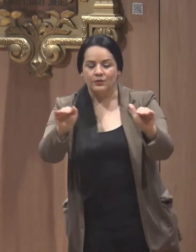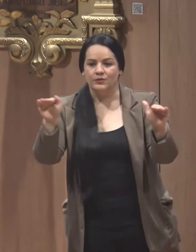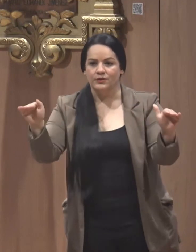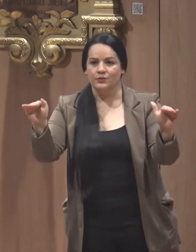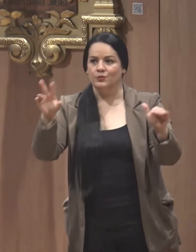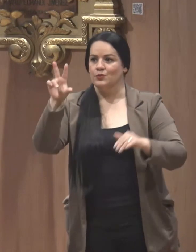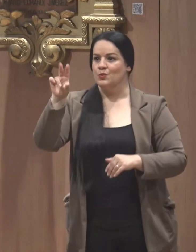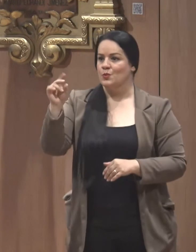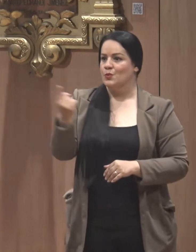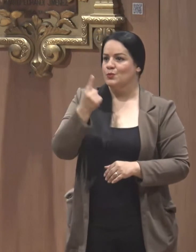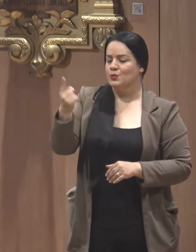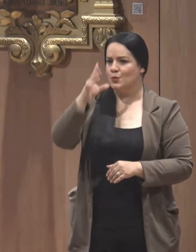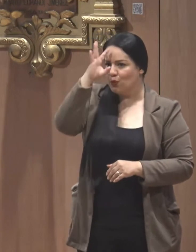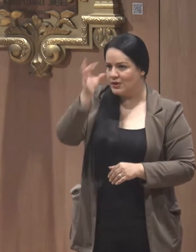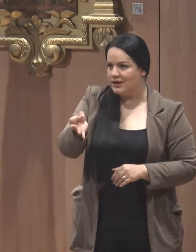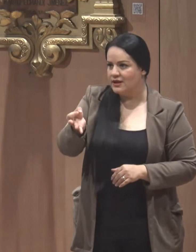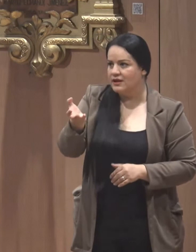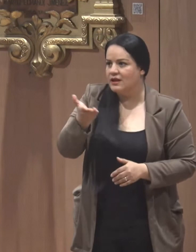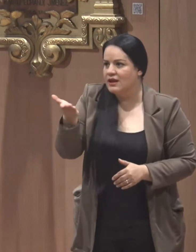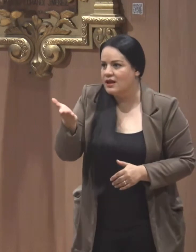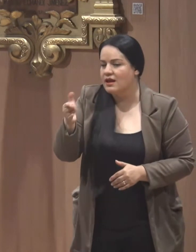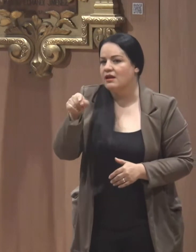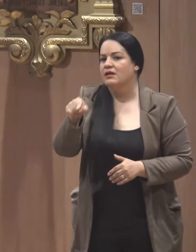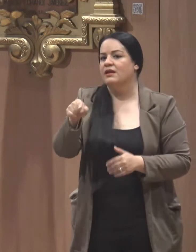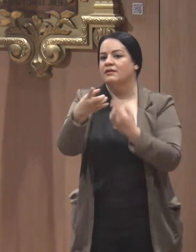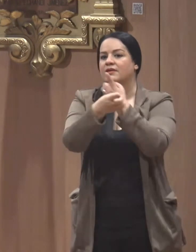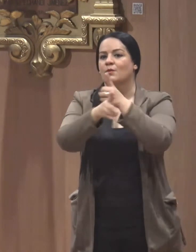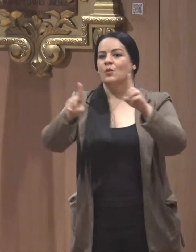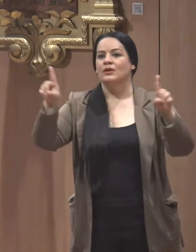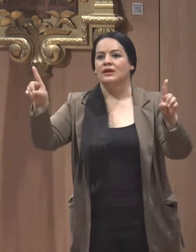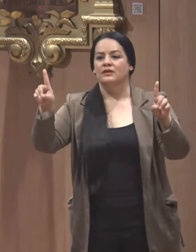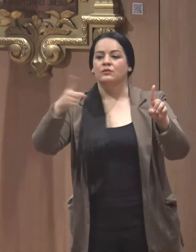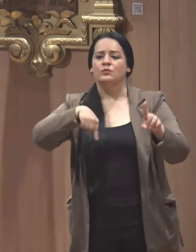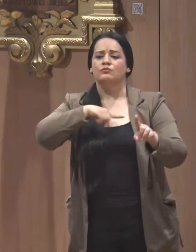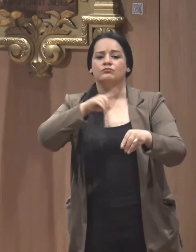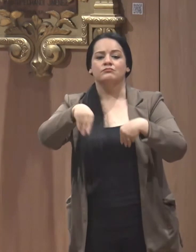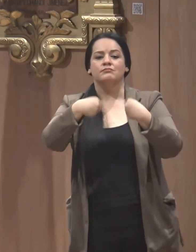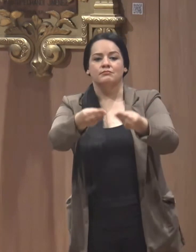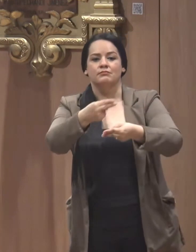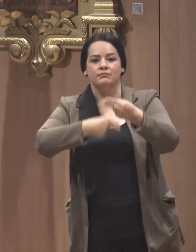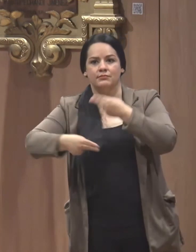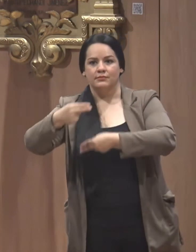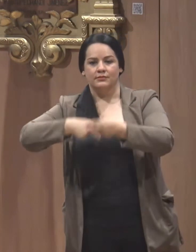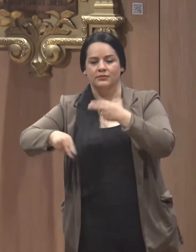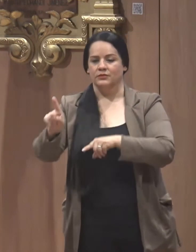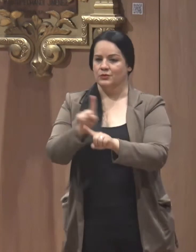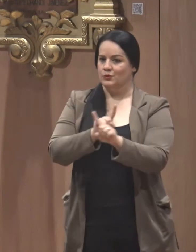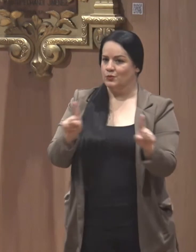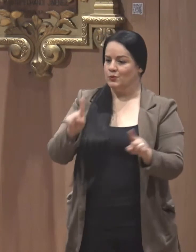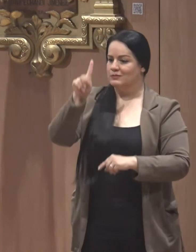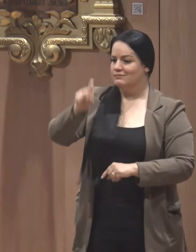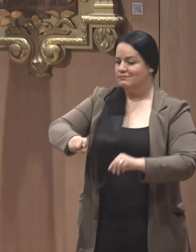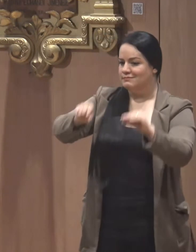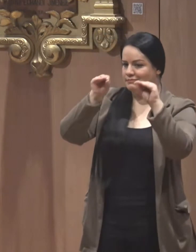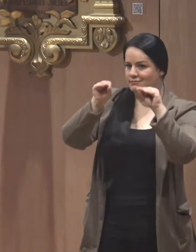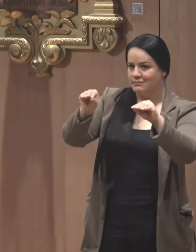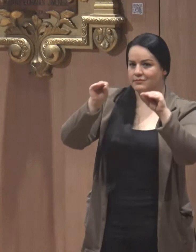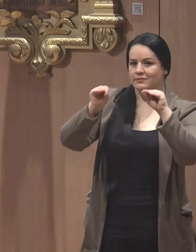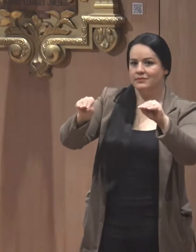creer que la democracia se las vamos a heredar, no. Tenemos que enseñarlos